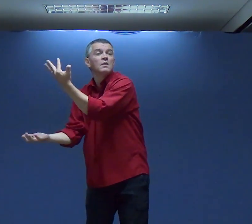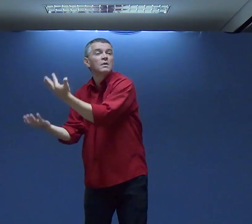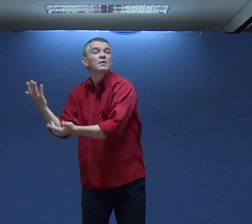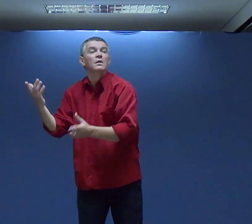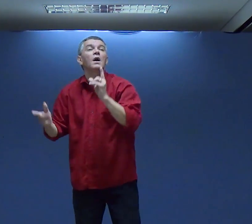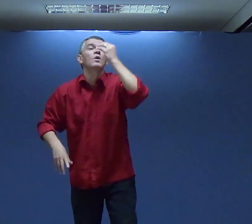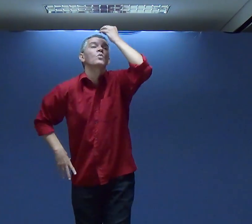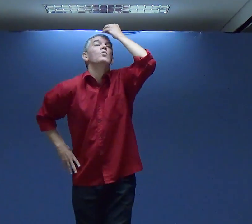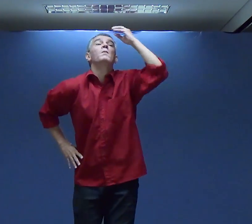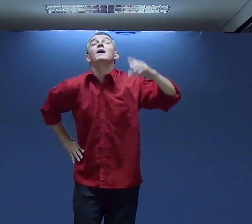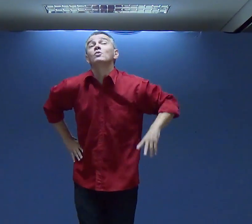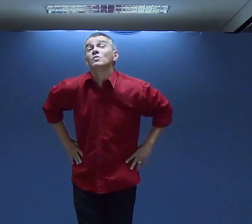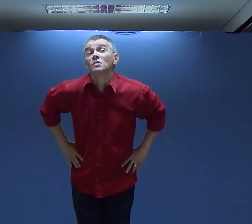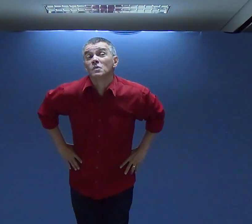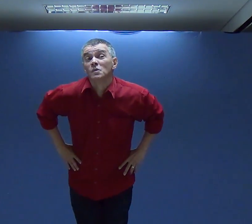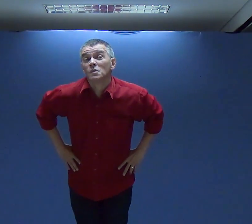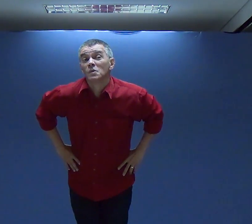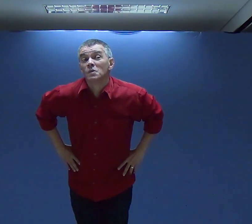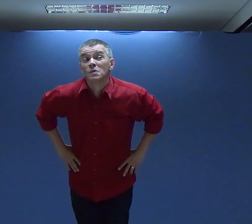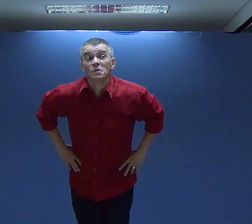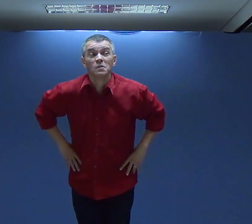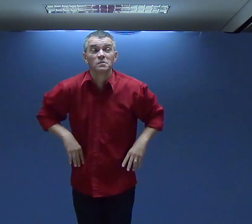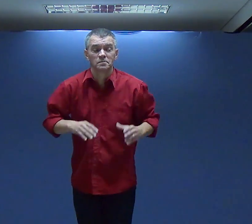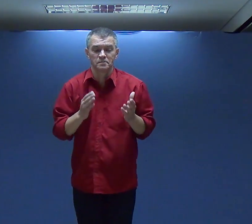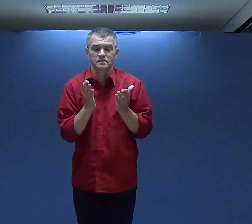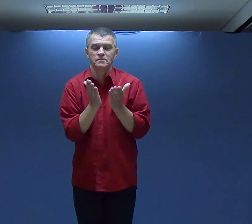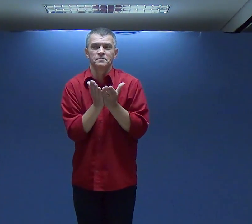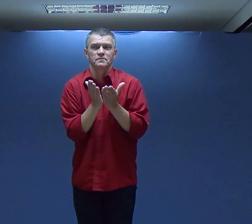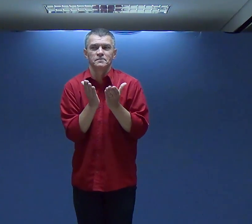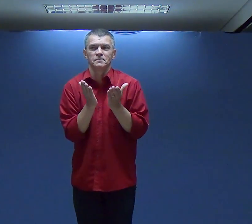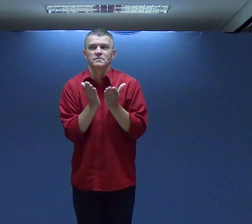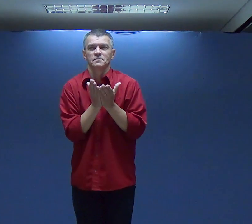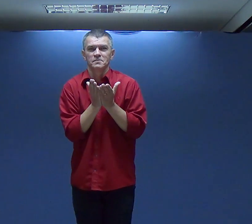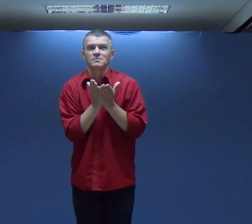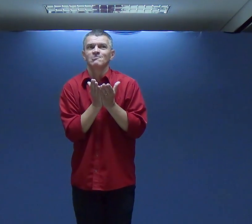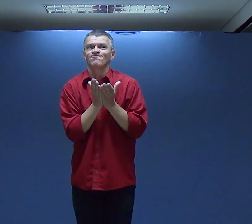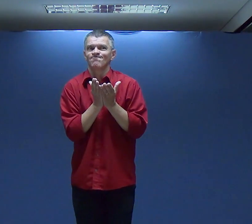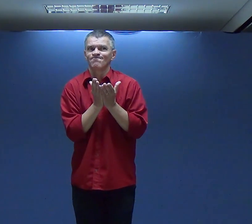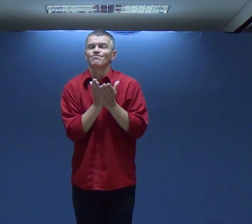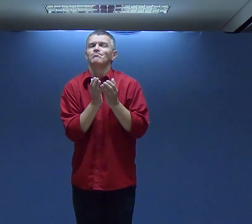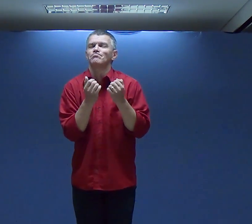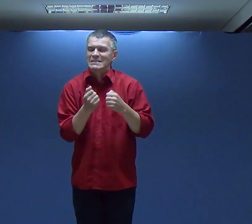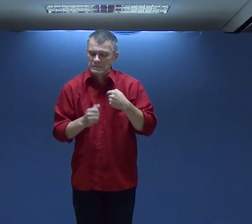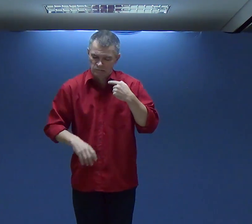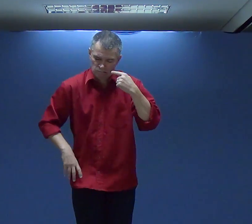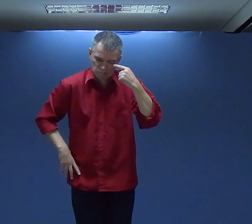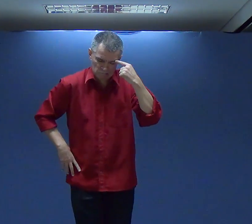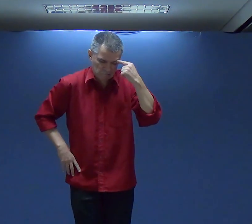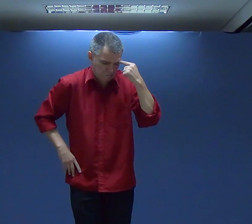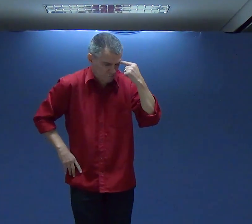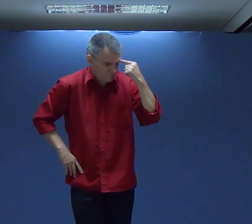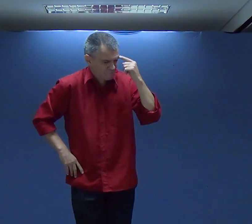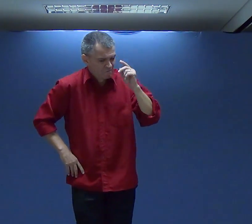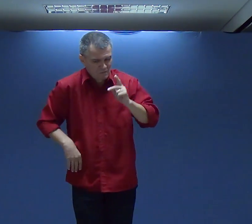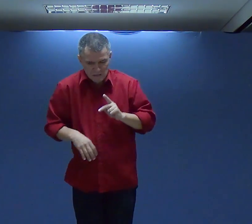Se faltar Ele ser salvo Porque faltou Você E se restaurar